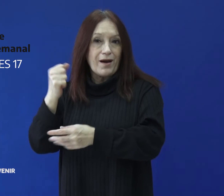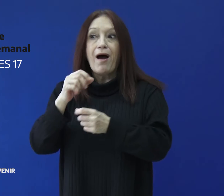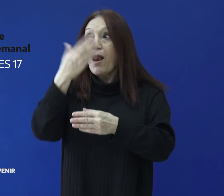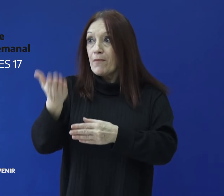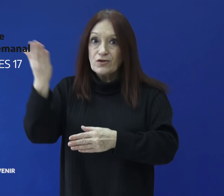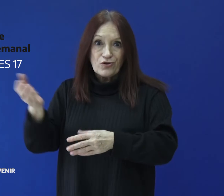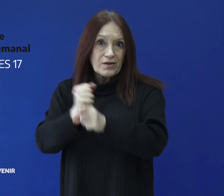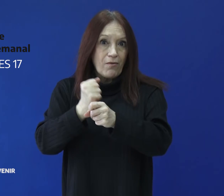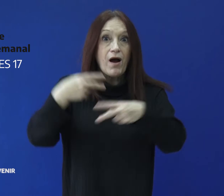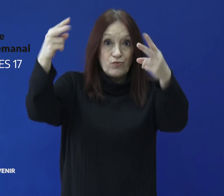turísticos.